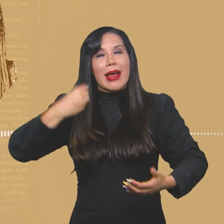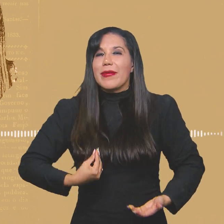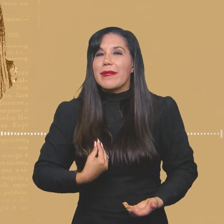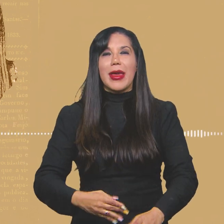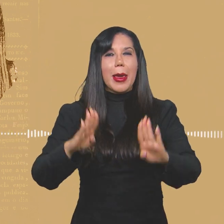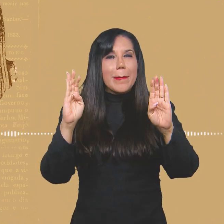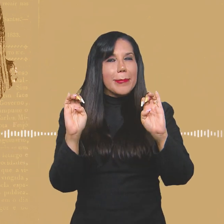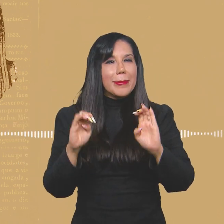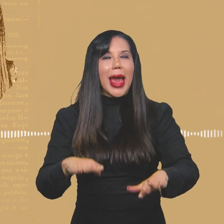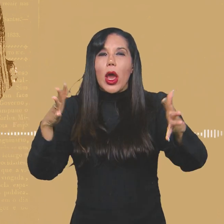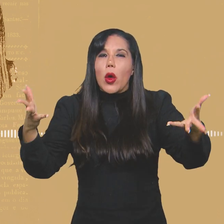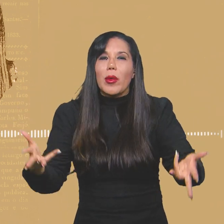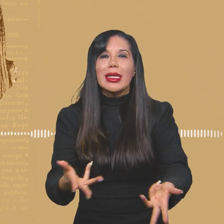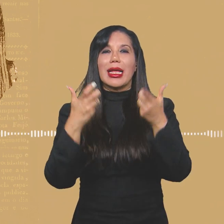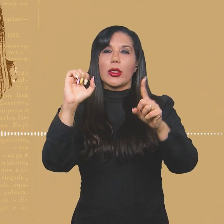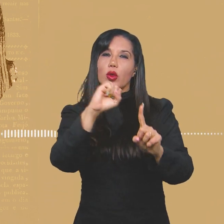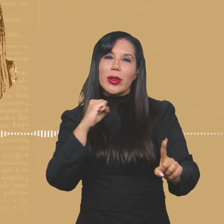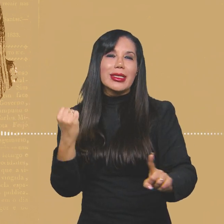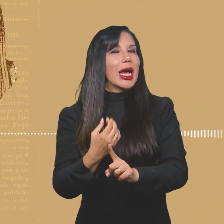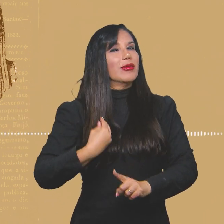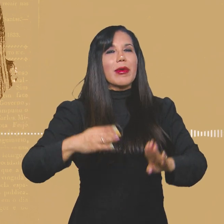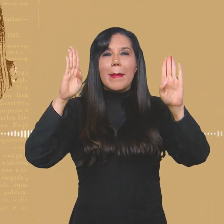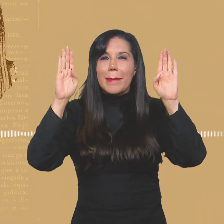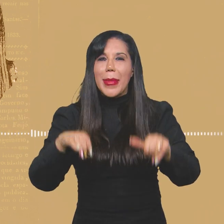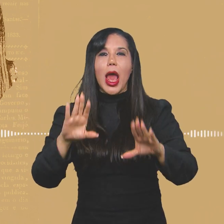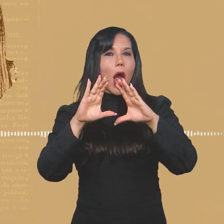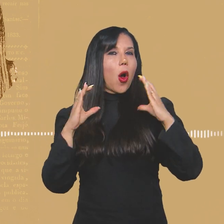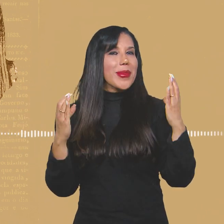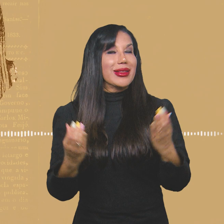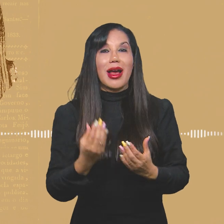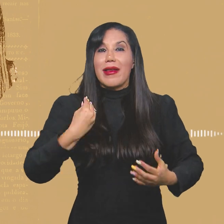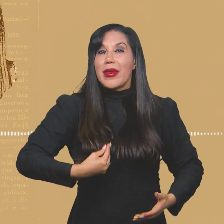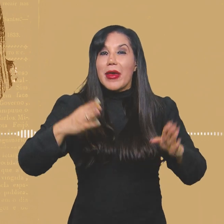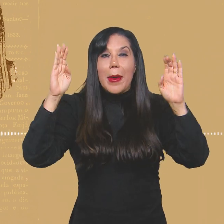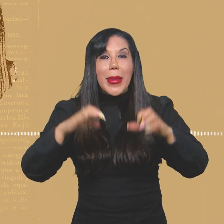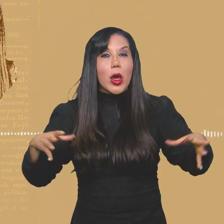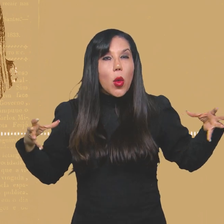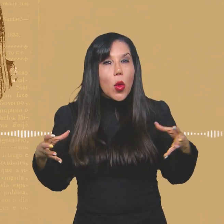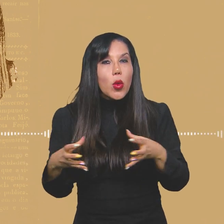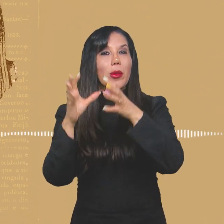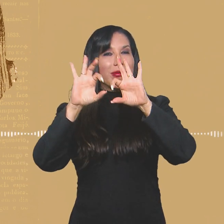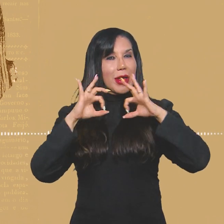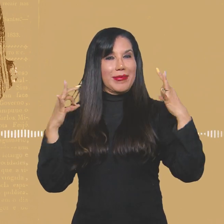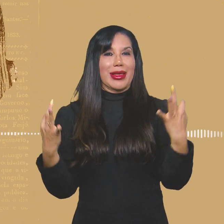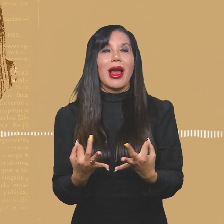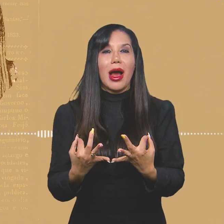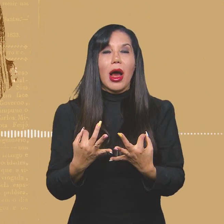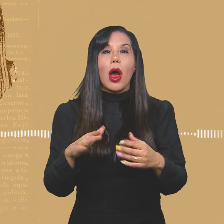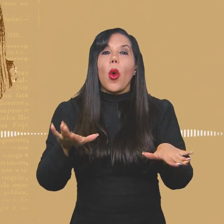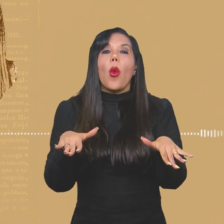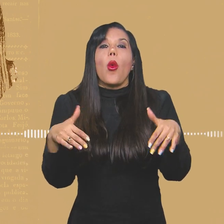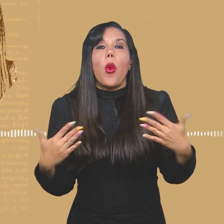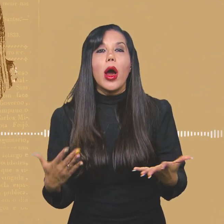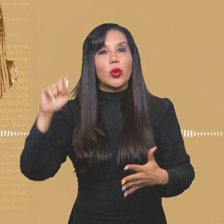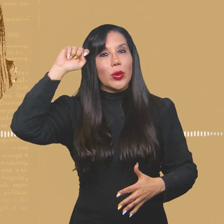O viver bem em sociedade, viver bem em comunidade, viver bem no seu núcleo familiar. Quando um